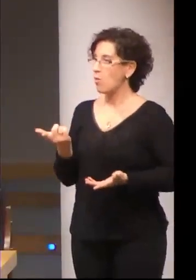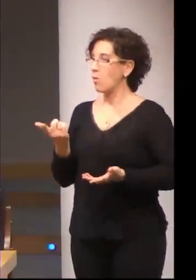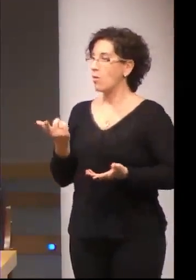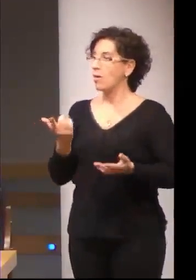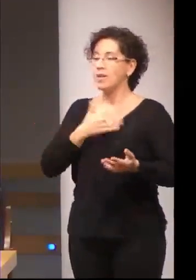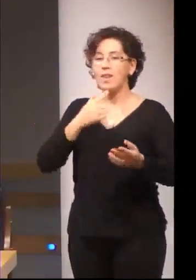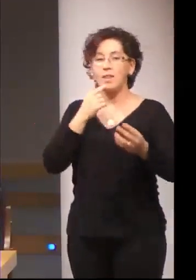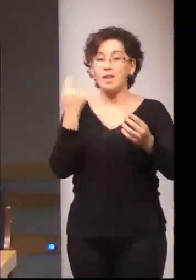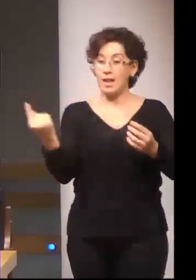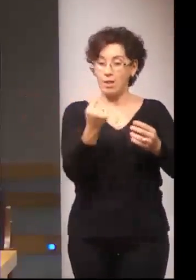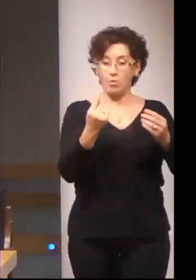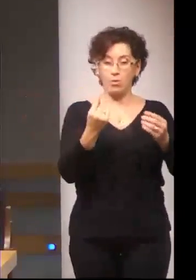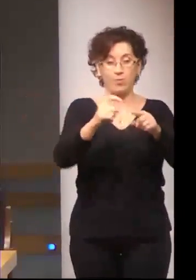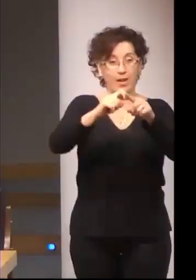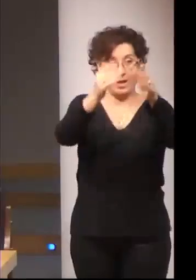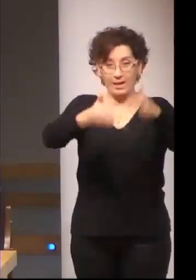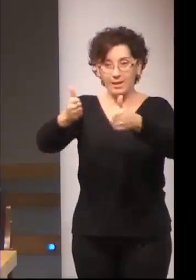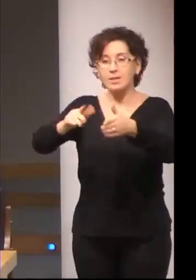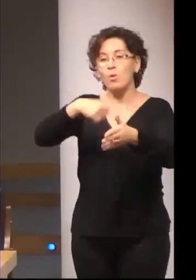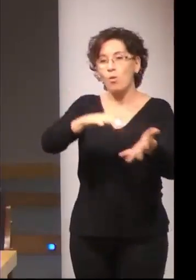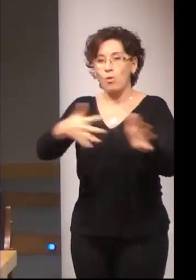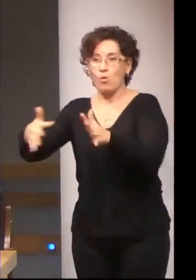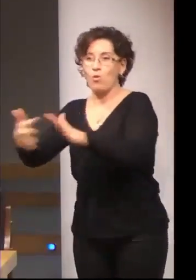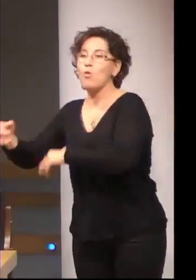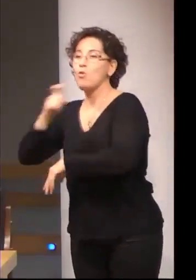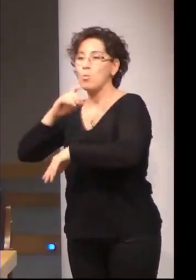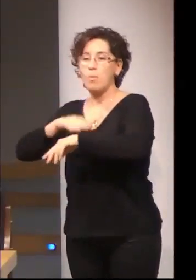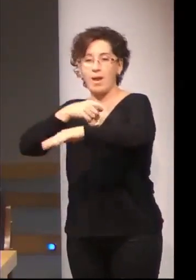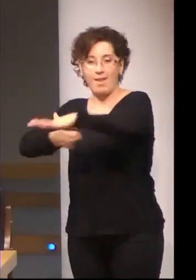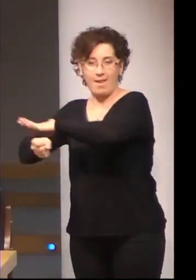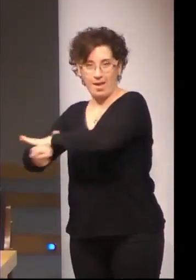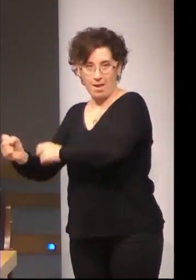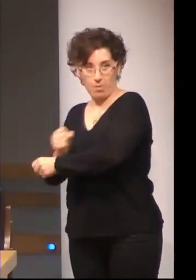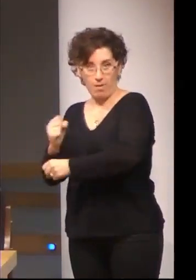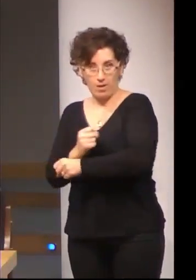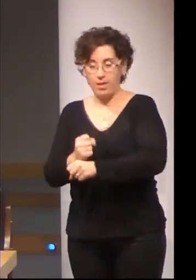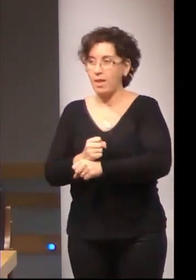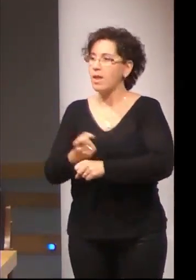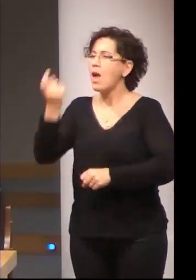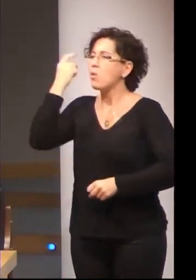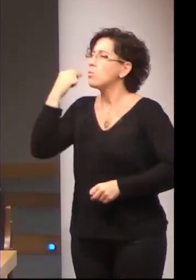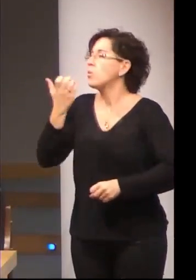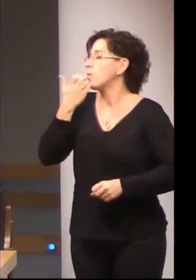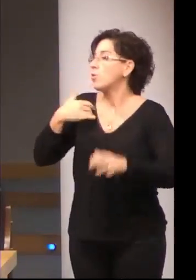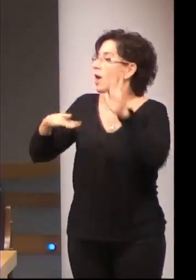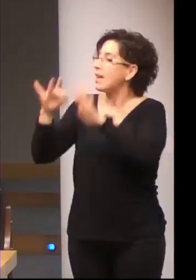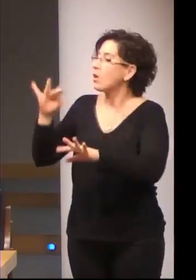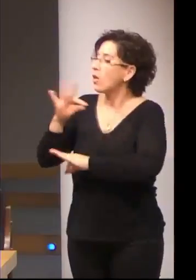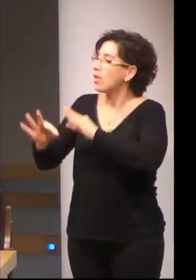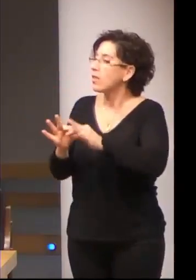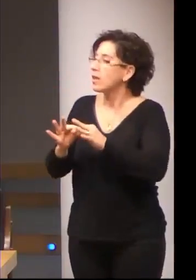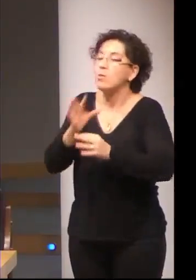veréis un poquito las hipótesis que hemos trabajado. ¿Por qué esos alumnos han elegido ese ciclo formativo? Nos